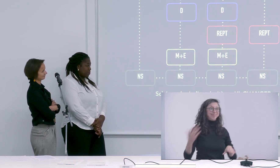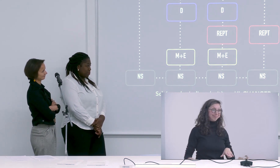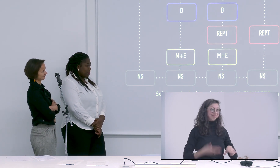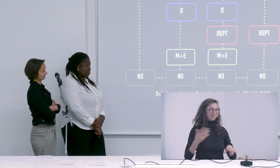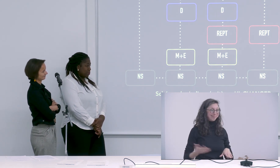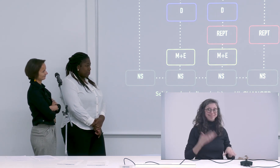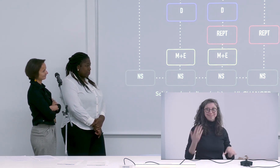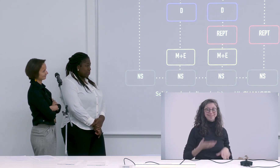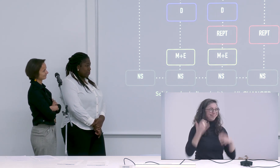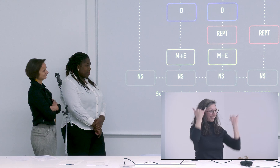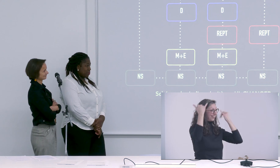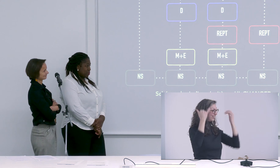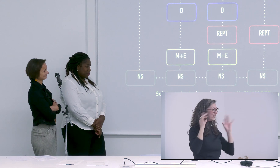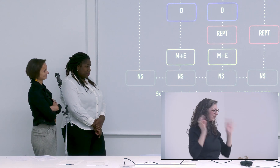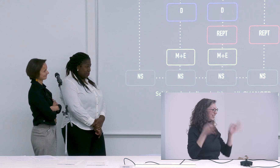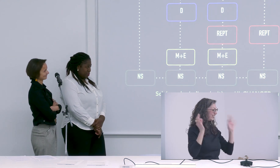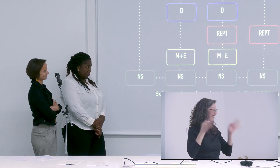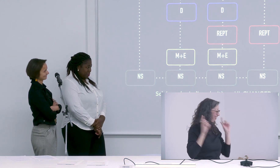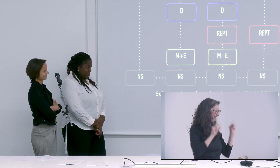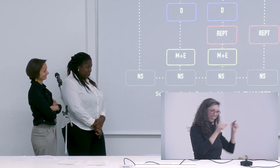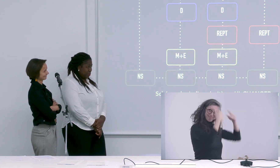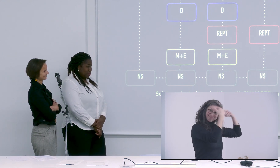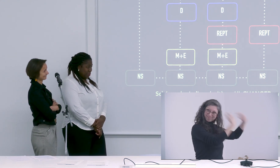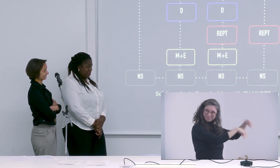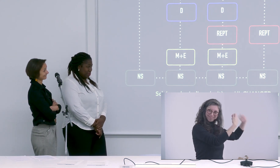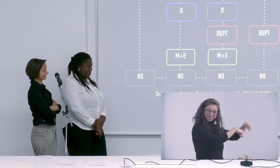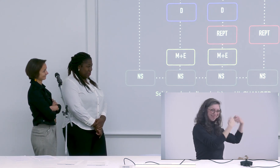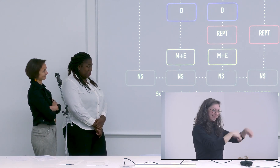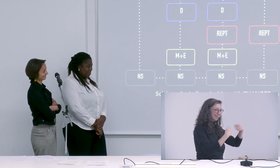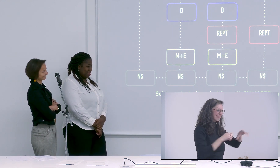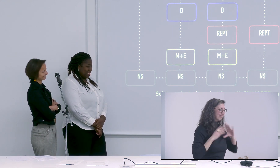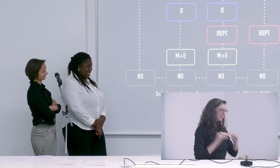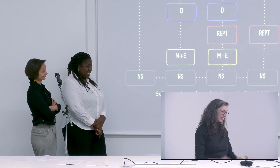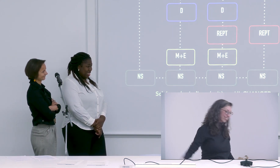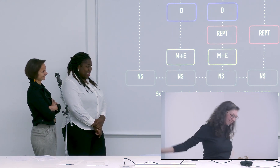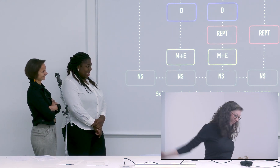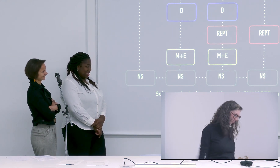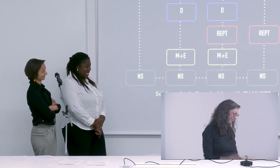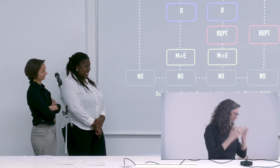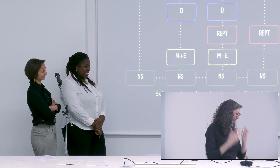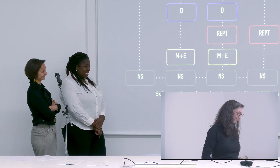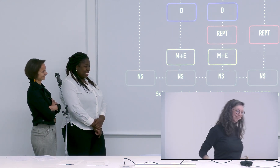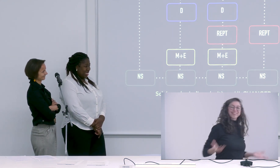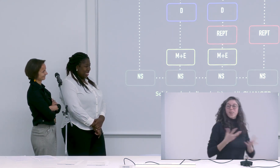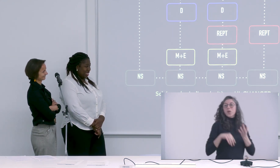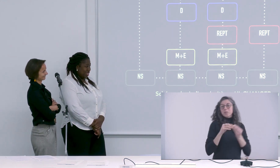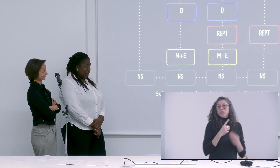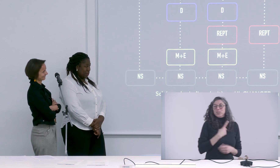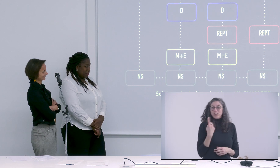méthode serait intéressante mais je suis un peu coincé sur cette méthode donc j'ai des idées j'ai des idées j'ai plein d'idées mais concrètement